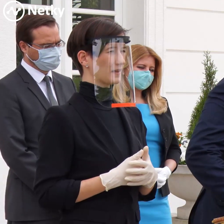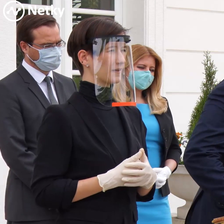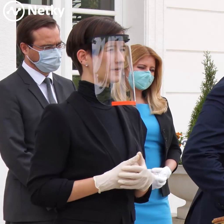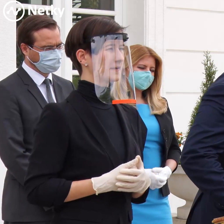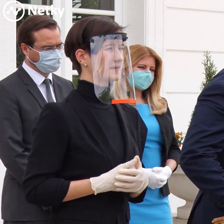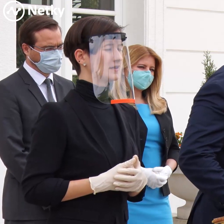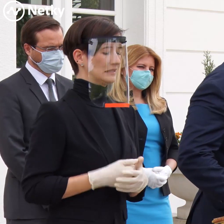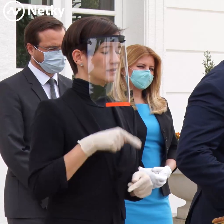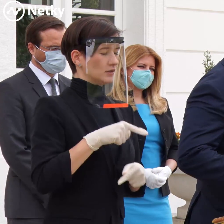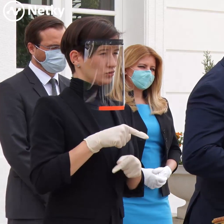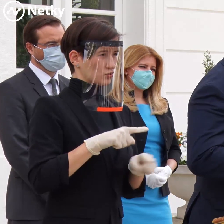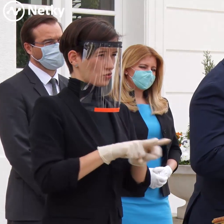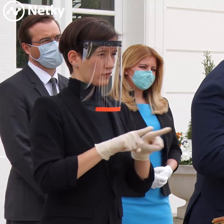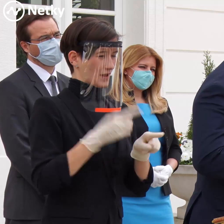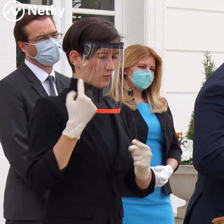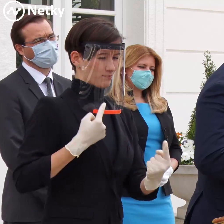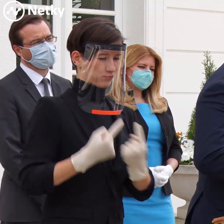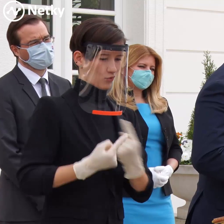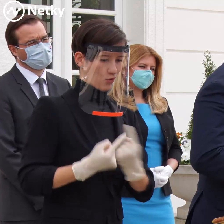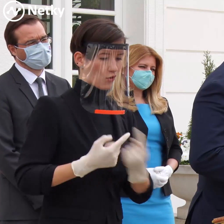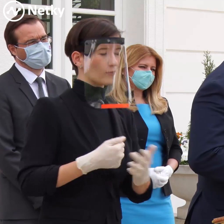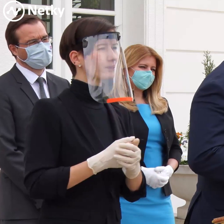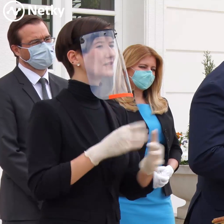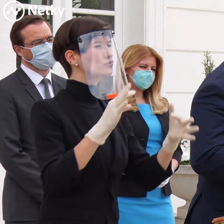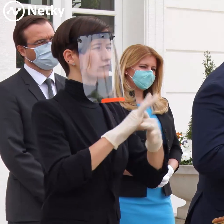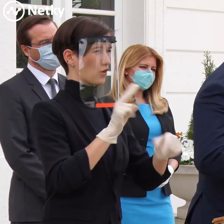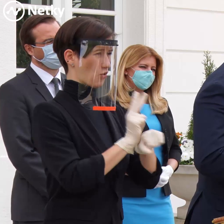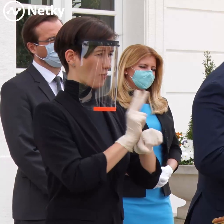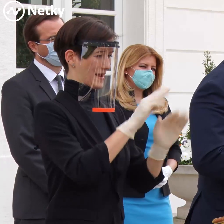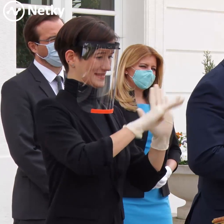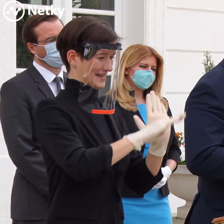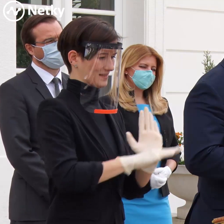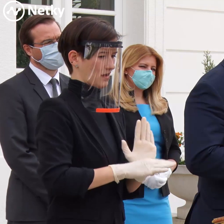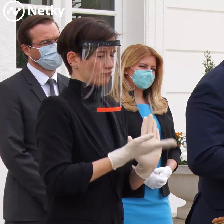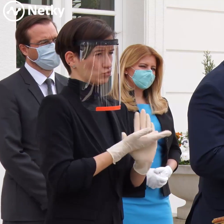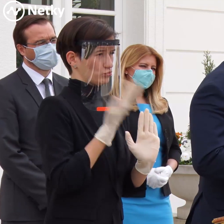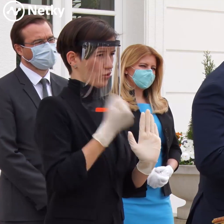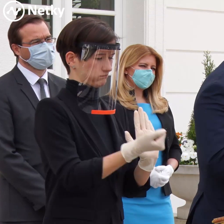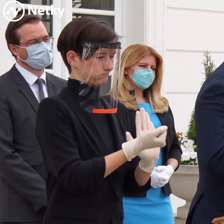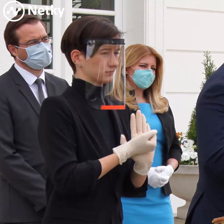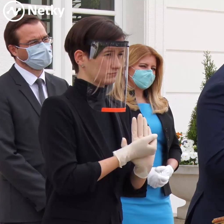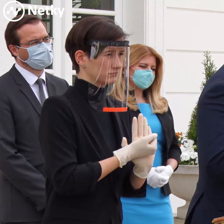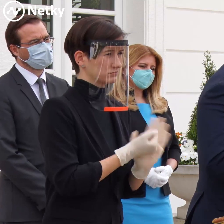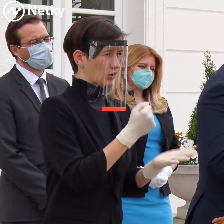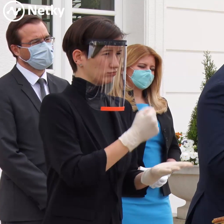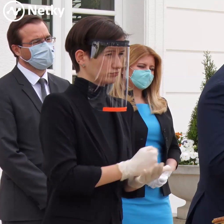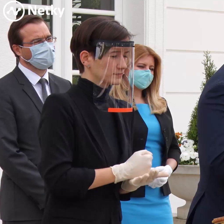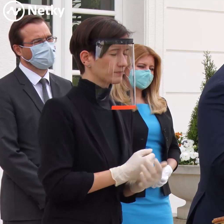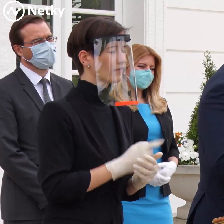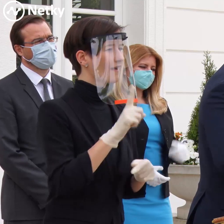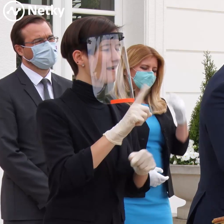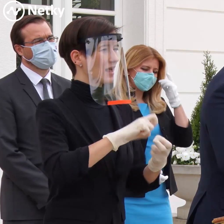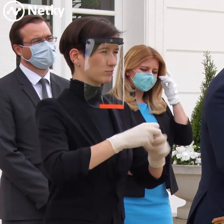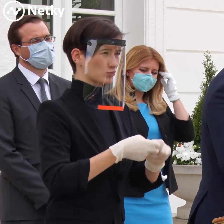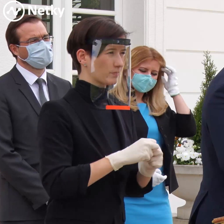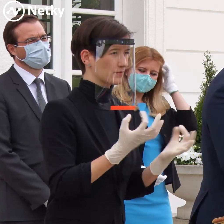Aj o tomto sme sa bavili. Tie úsmernenia boli vydané. Problém je iba v tom, že niekde samotní tí prevádzkovateľia